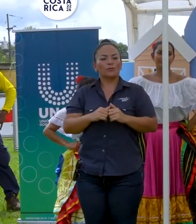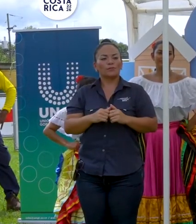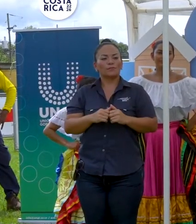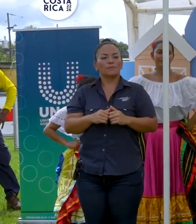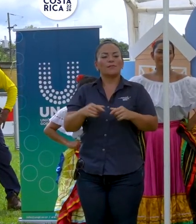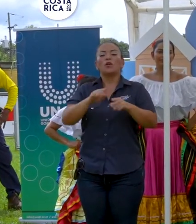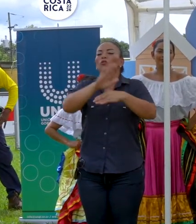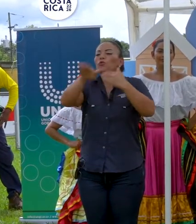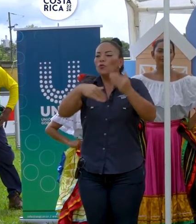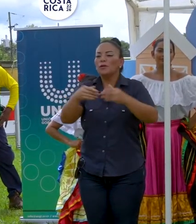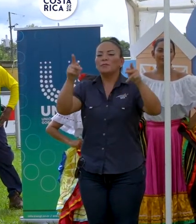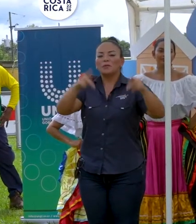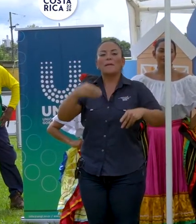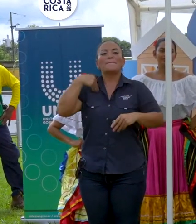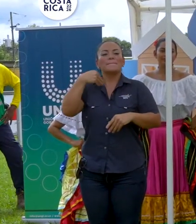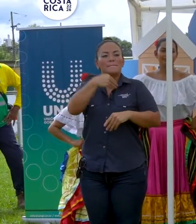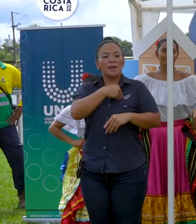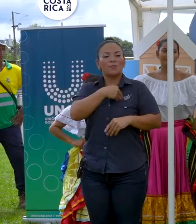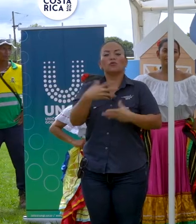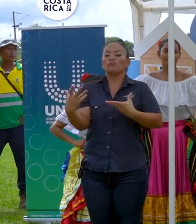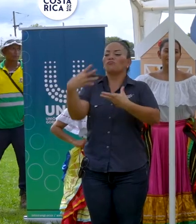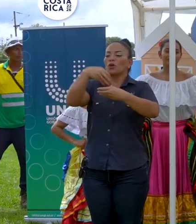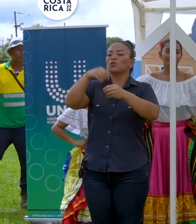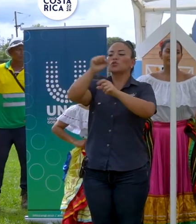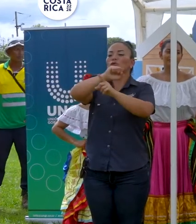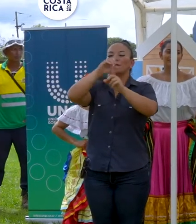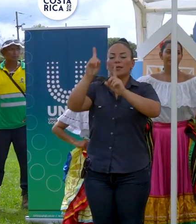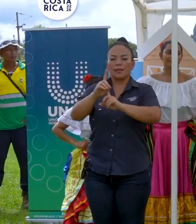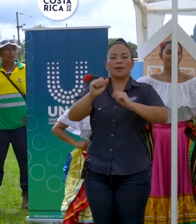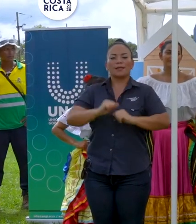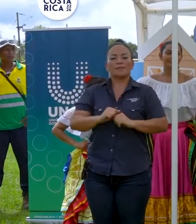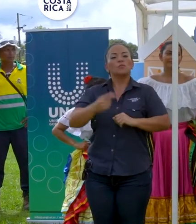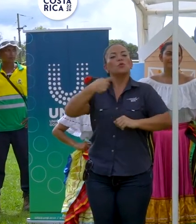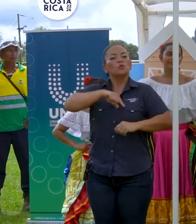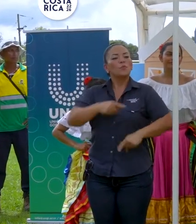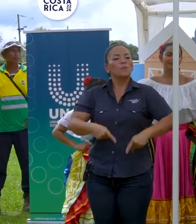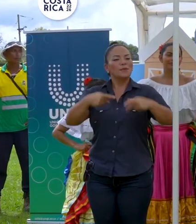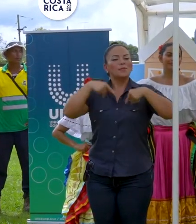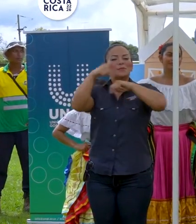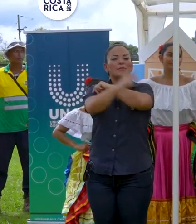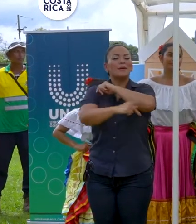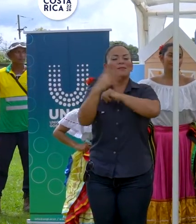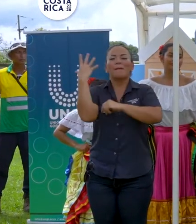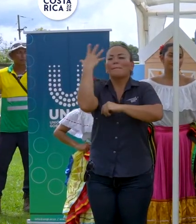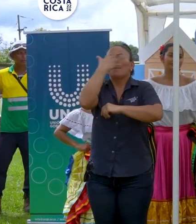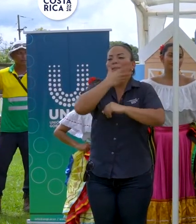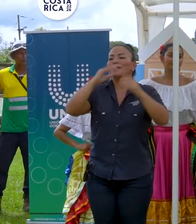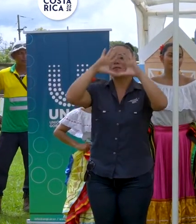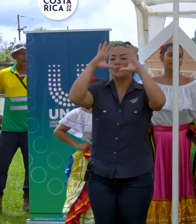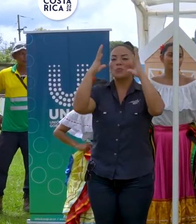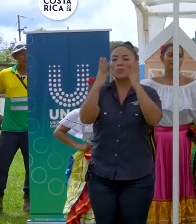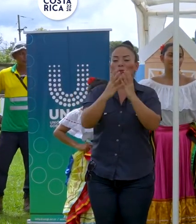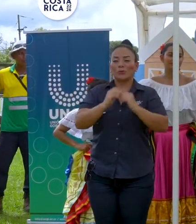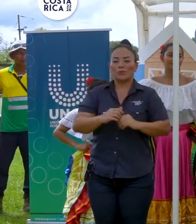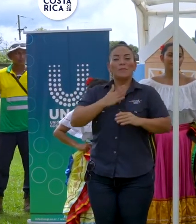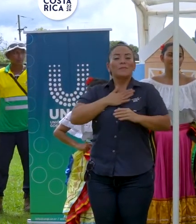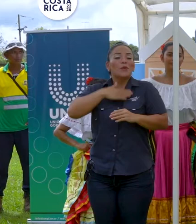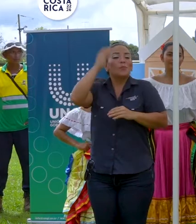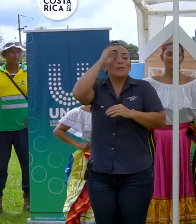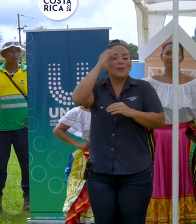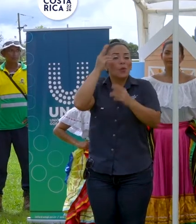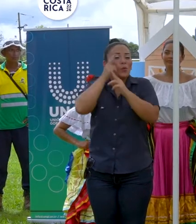miembros de esta sociedad, vivimos en la patria más bella del mundo, en mi nivel de